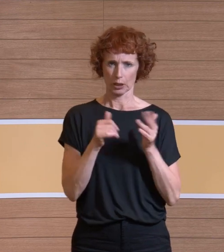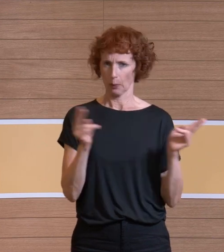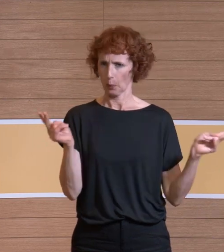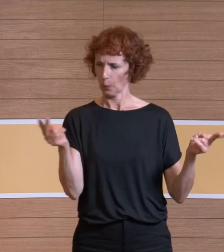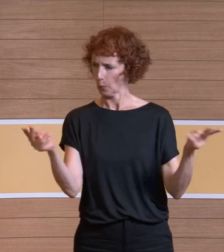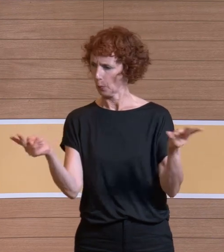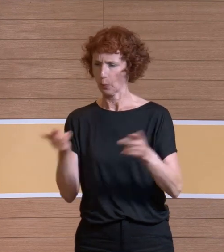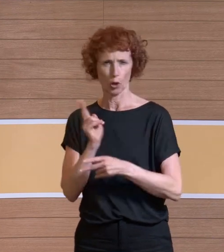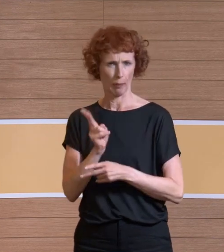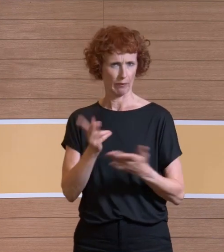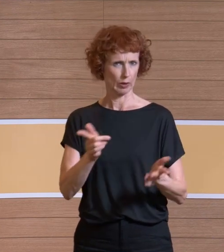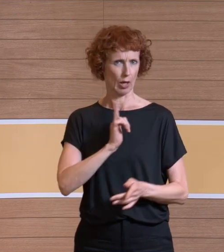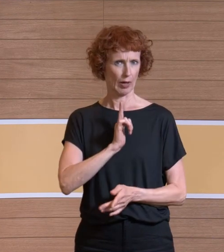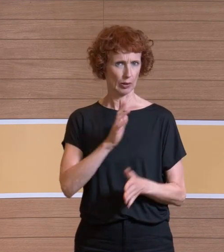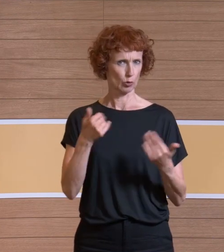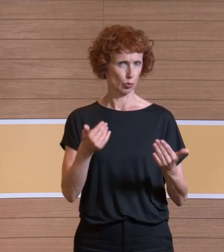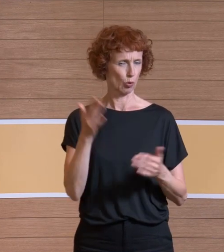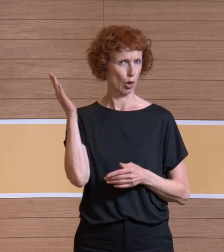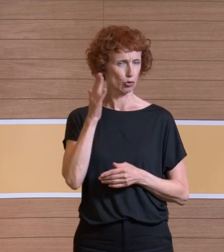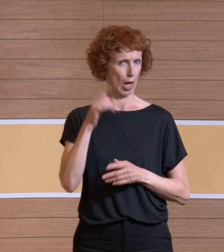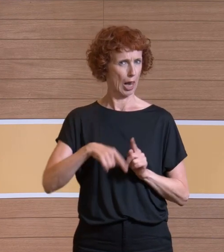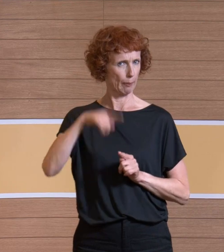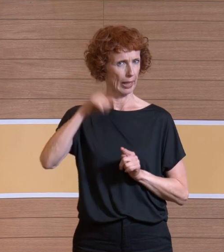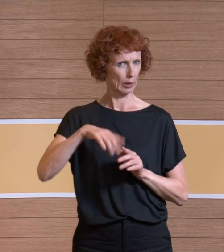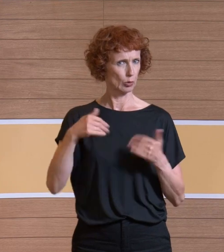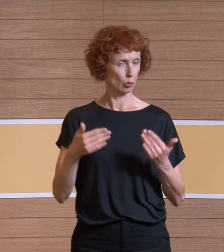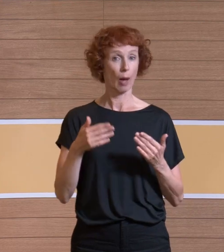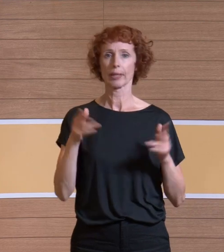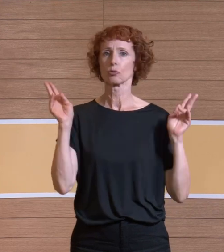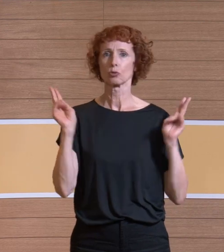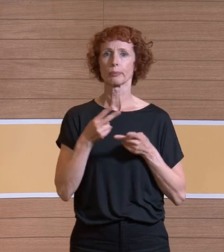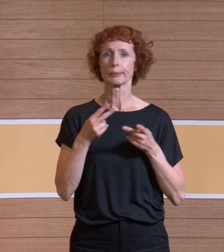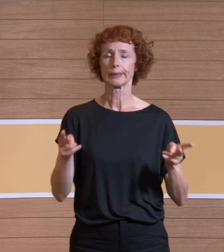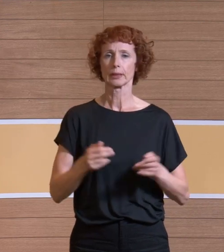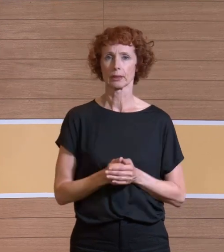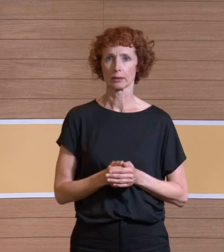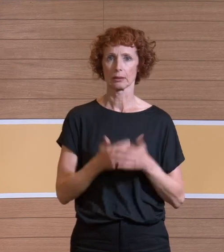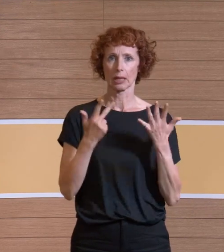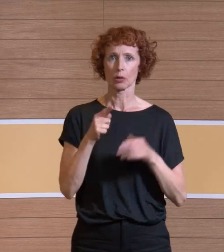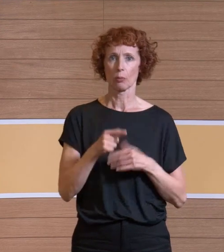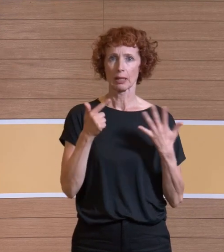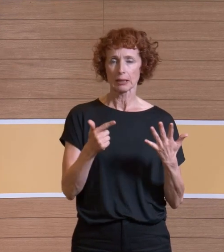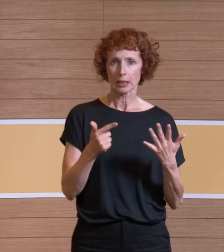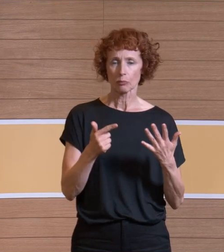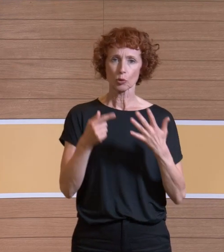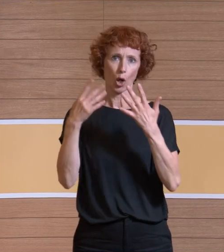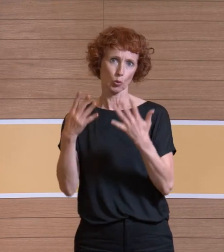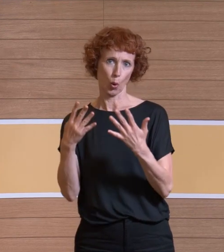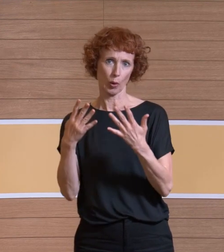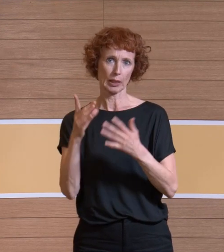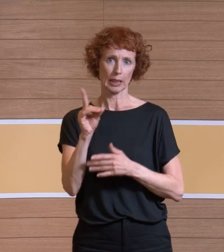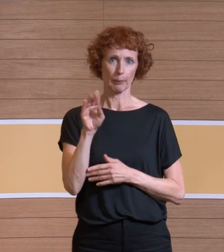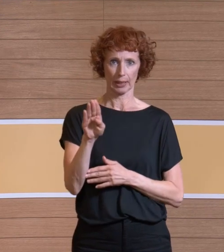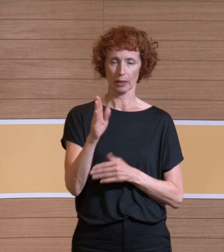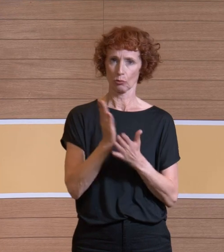dann sollten auch die gleichen Schallpegel als Hintergrundbelastung in Operationsräumen sein. Das ist nicht so. Und 8,7 oder 9 Dezibel ist schon eine ordentliche Steigerung.